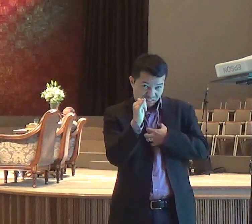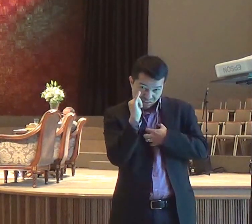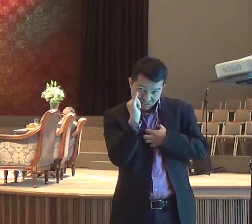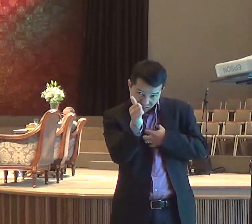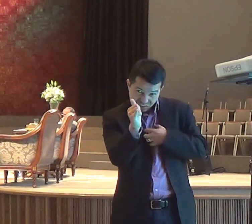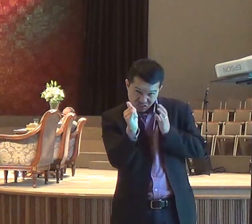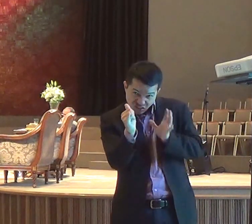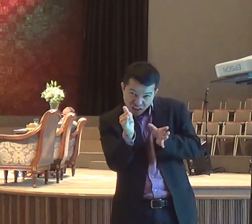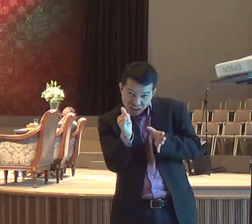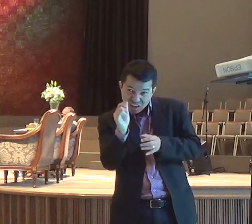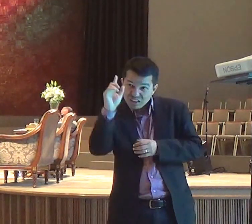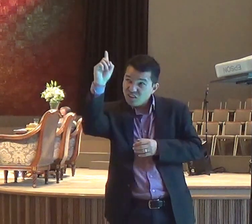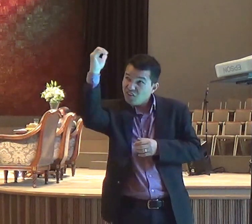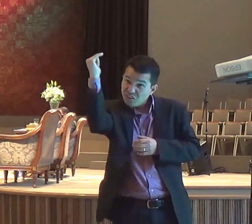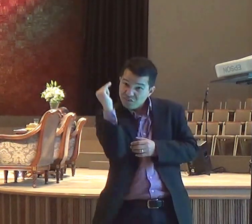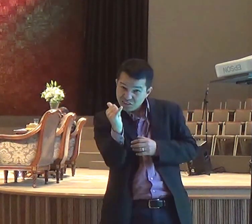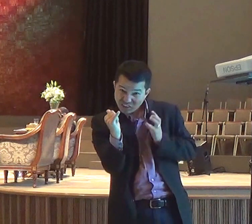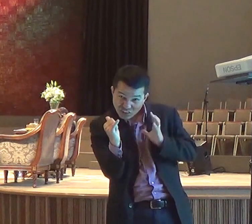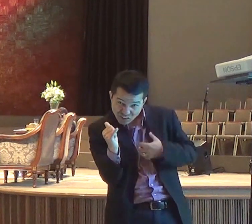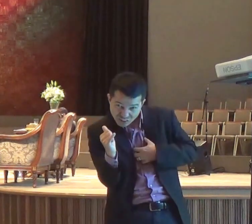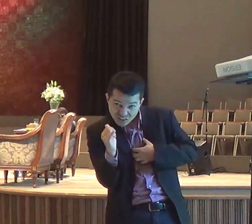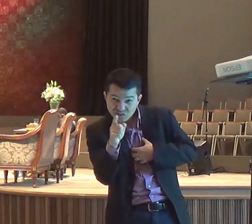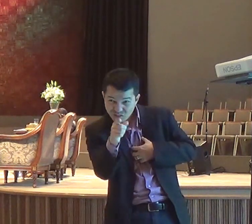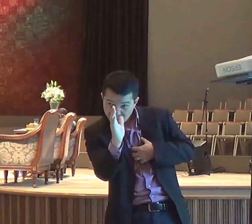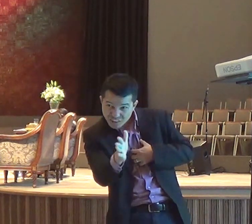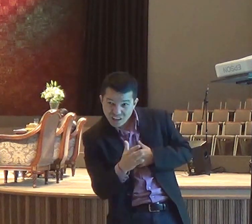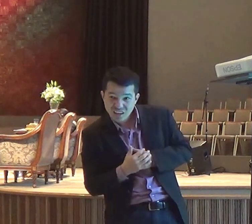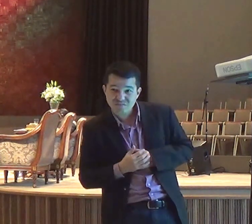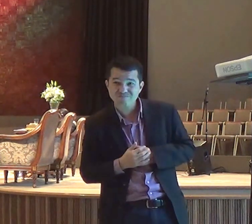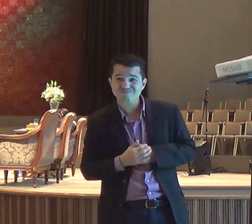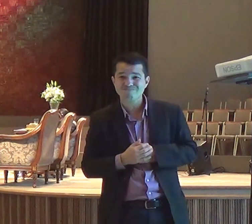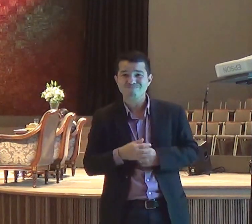o altar na tua vida, o altar está quebrado,